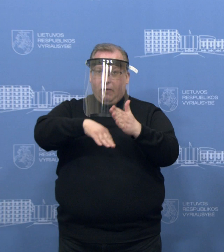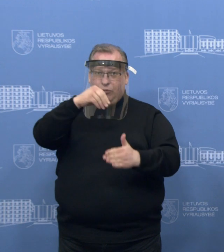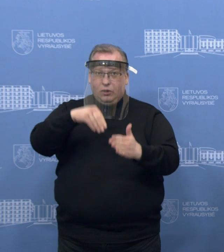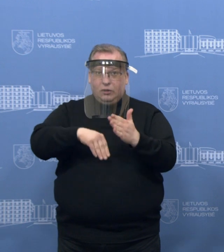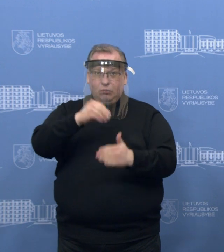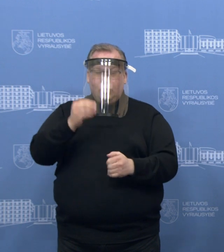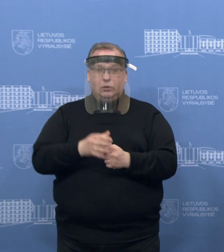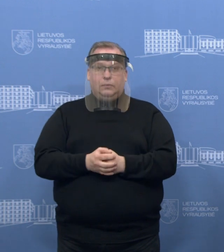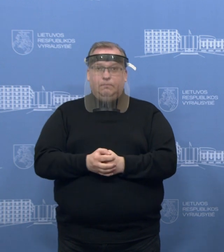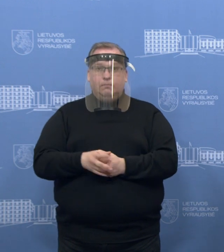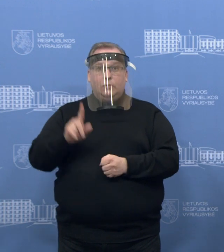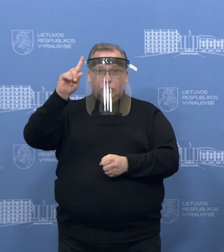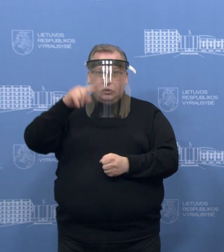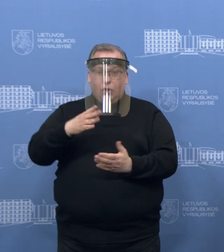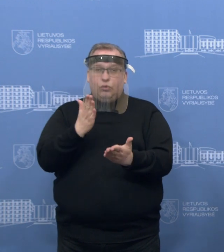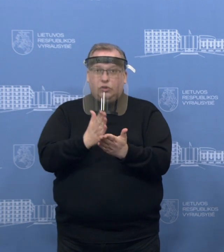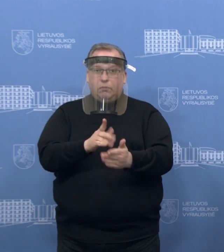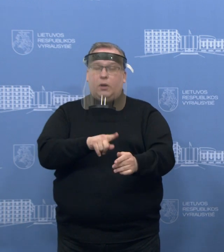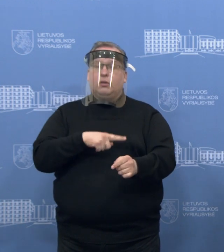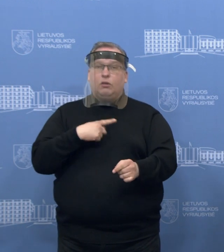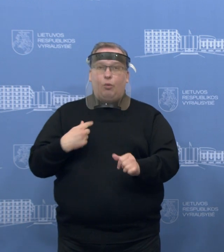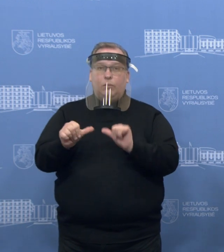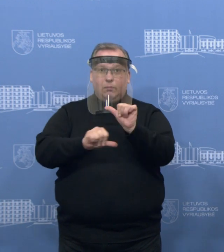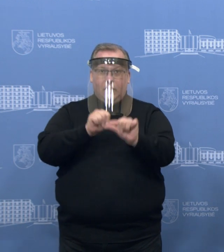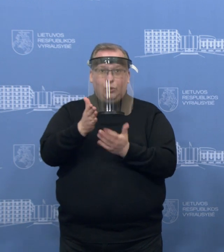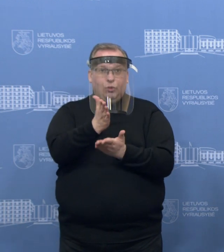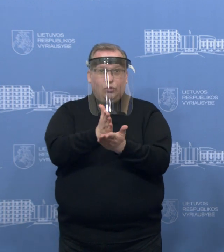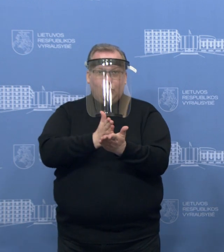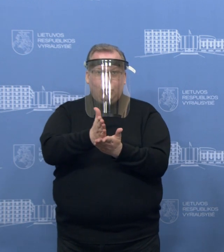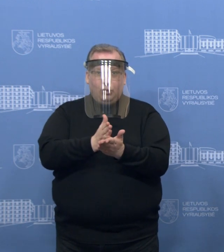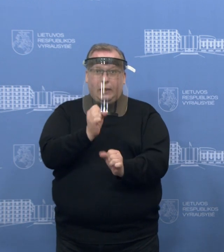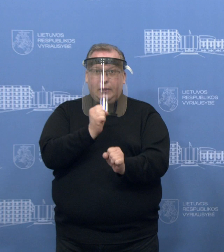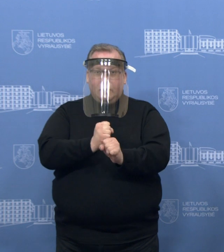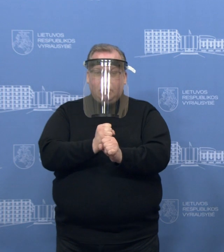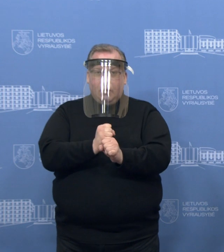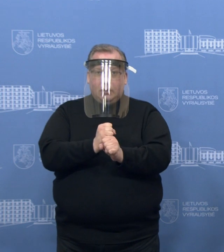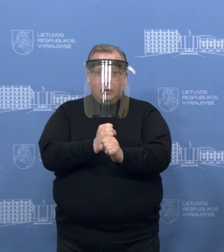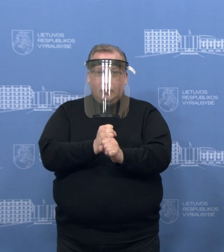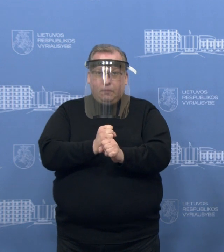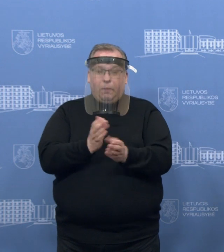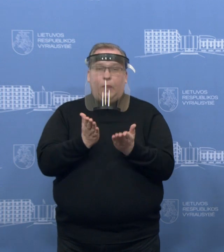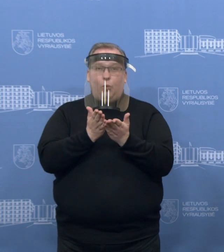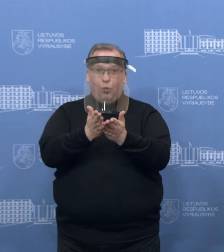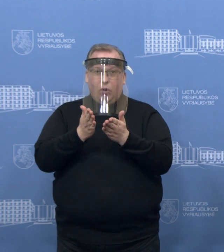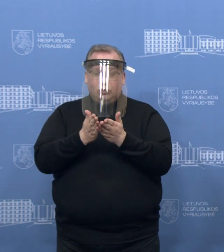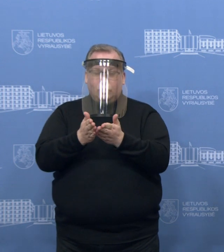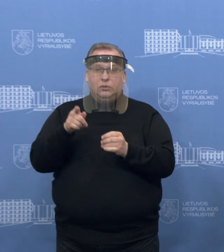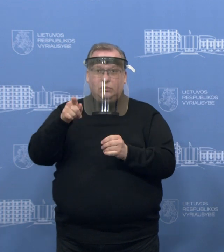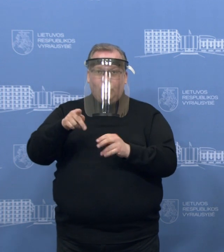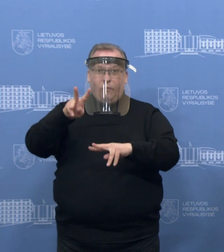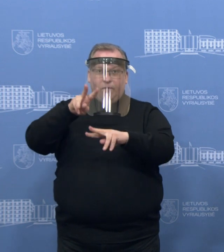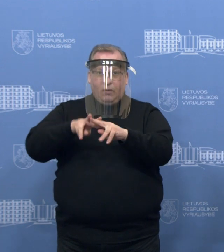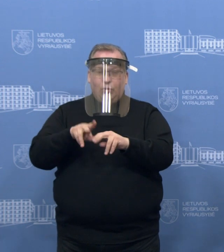Ir, kiek žinau, yra turintis ilgometę patirtį dirbant apie uostą, bet tikrai daugiau detalių